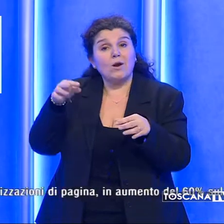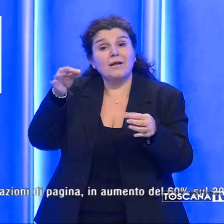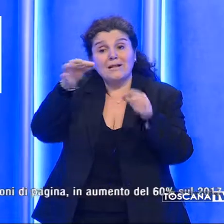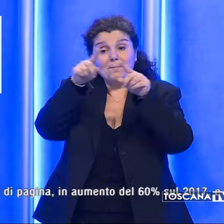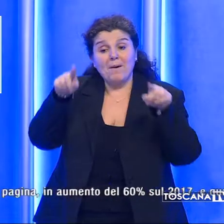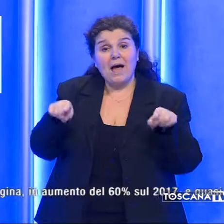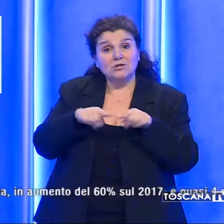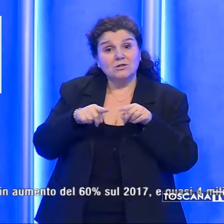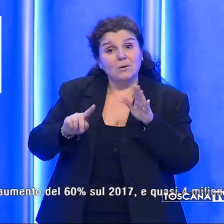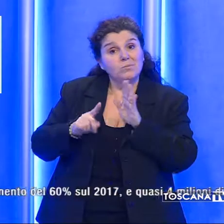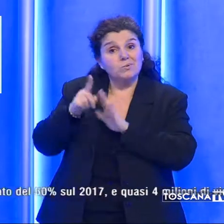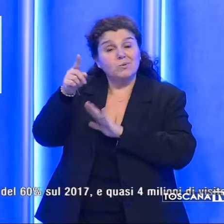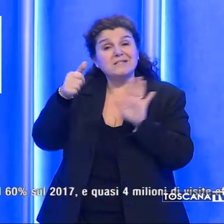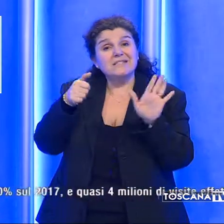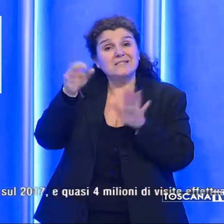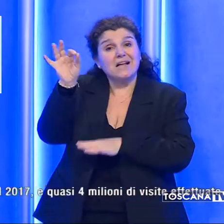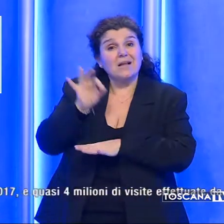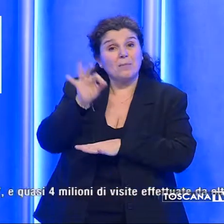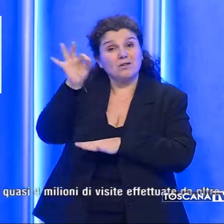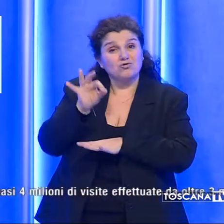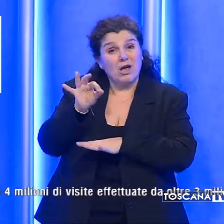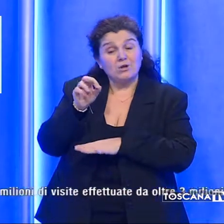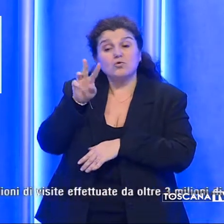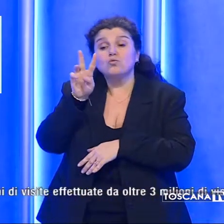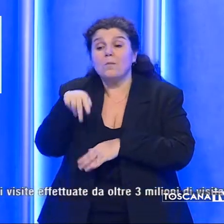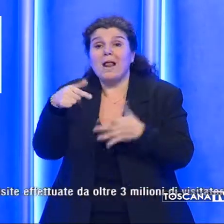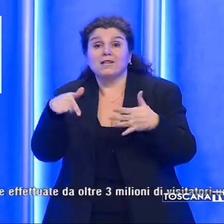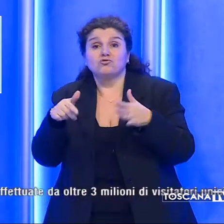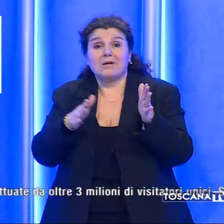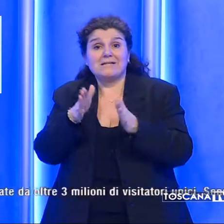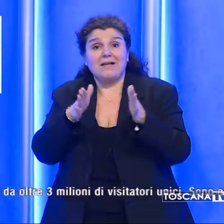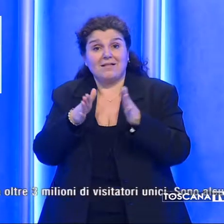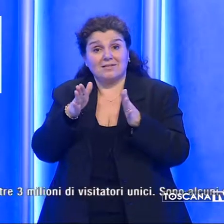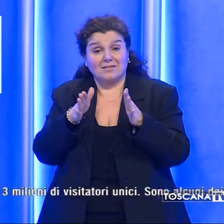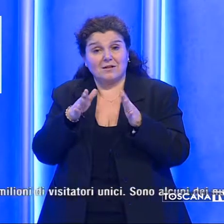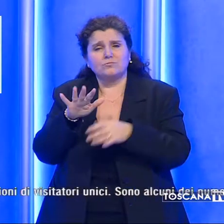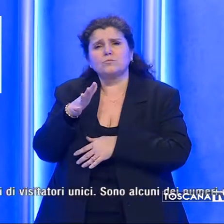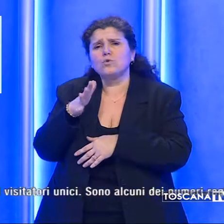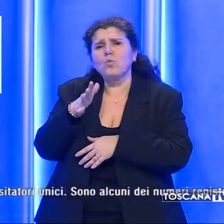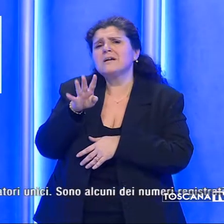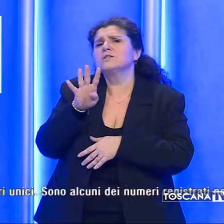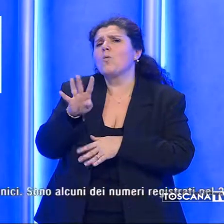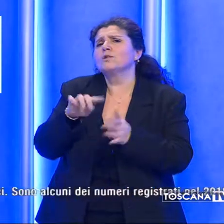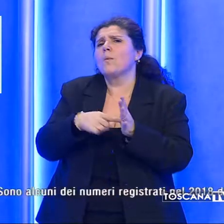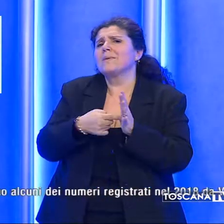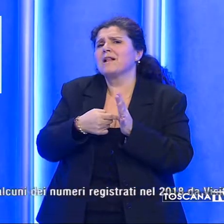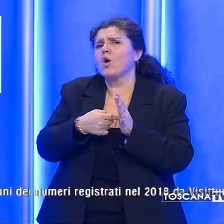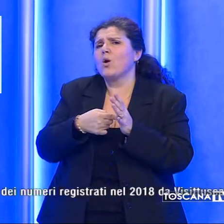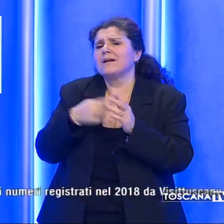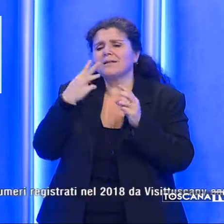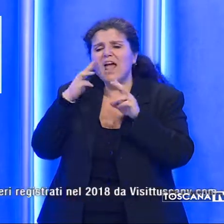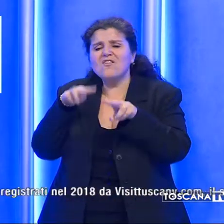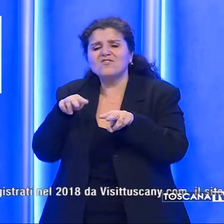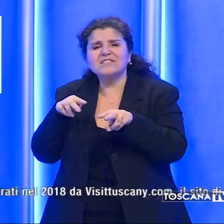in aumento del 60% sul 2017 e quasi 4 milioni di visite